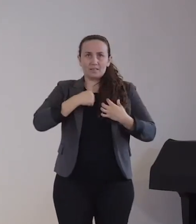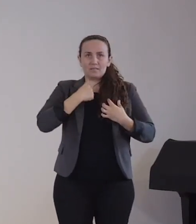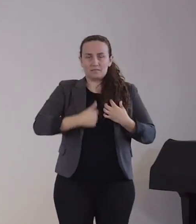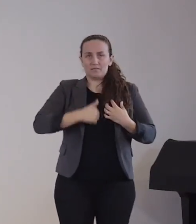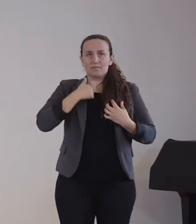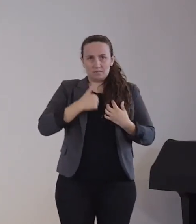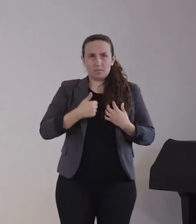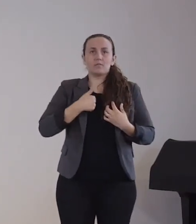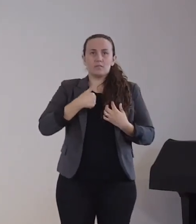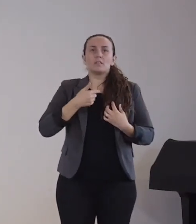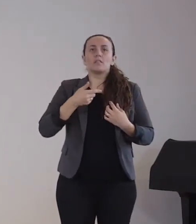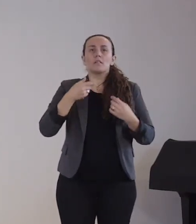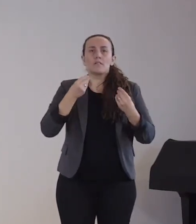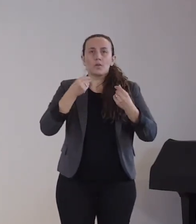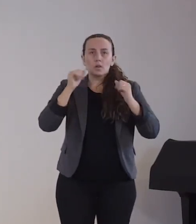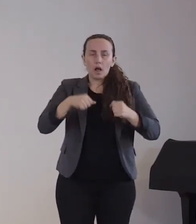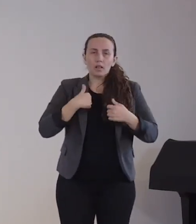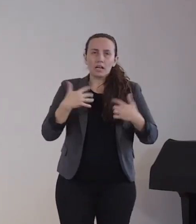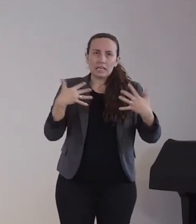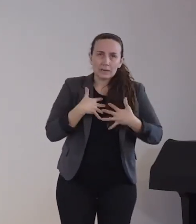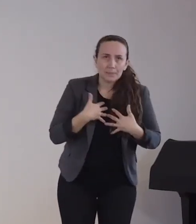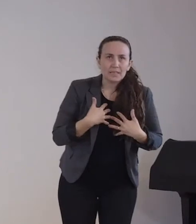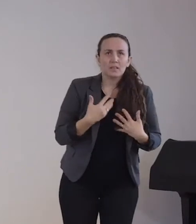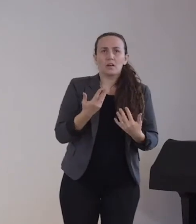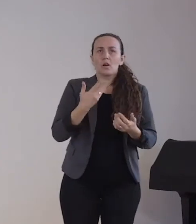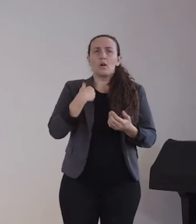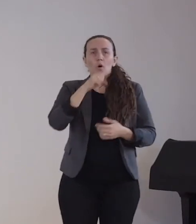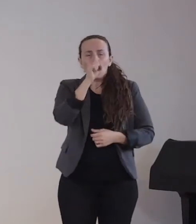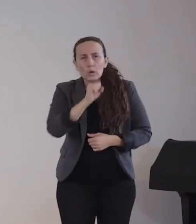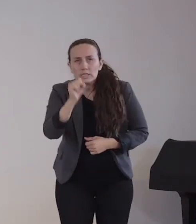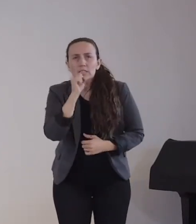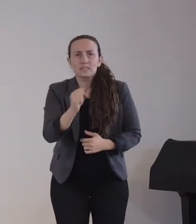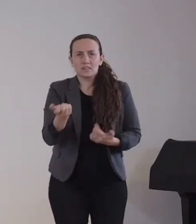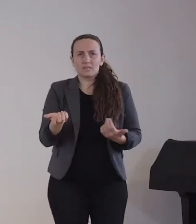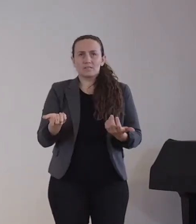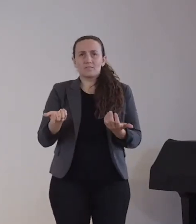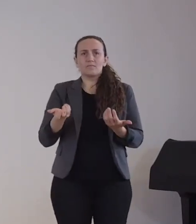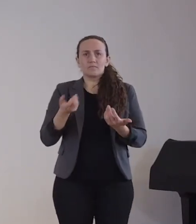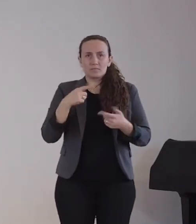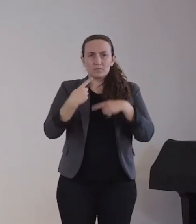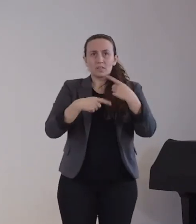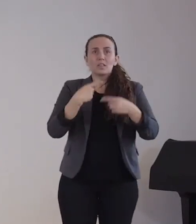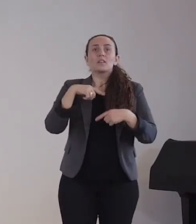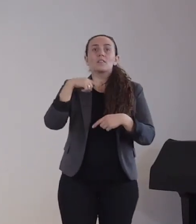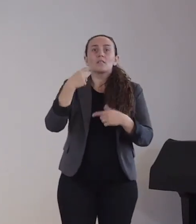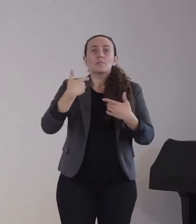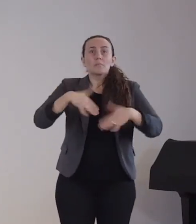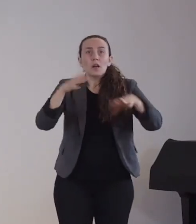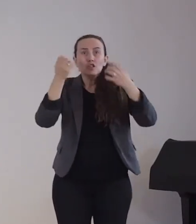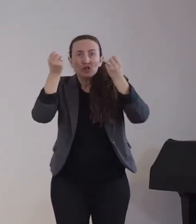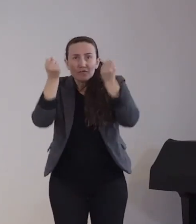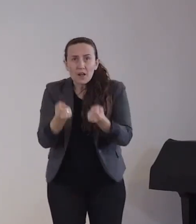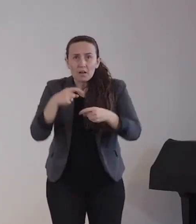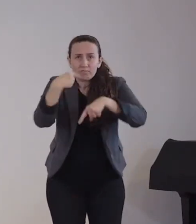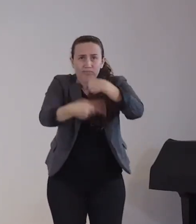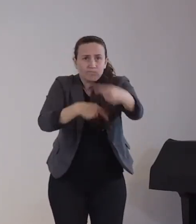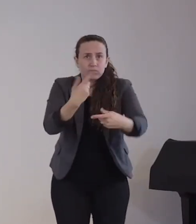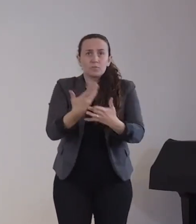Symptomen, Husten, bis hin zu schweren Verläufen mit Lungenentzündungen und auch